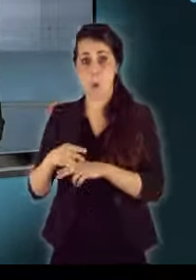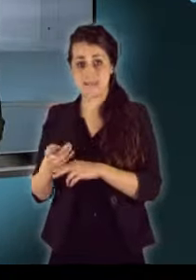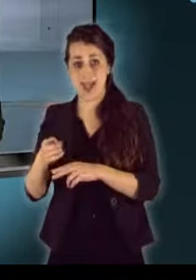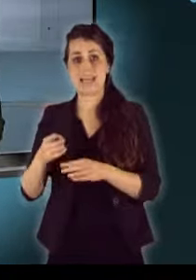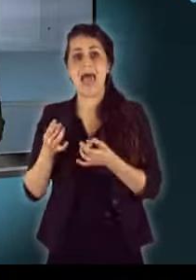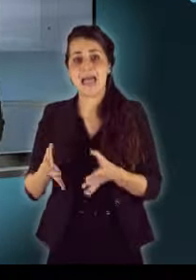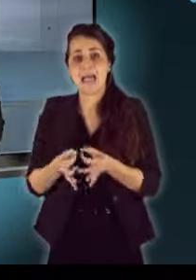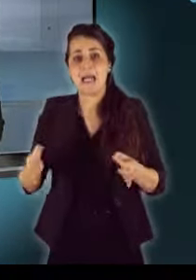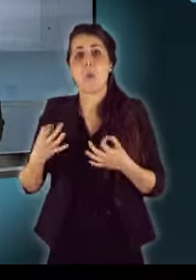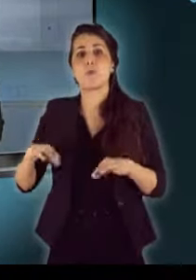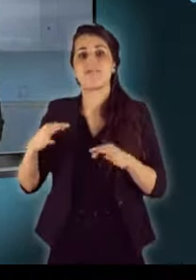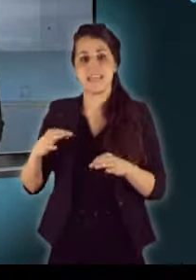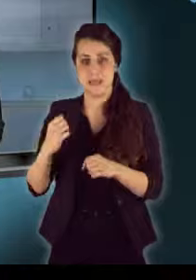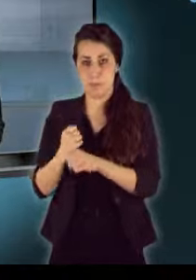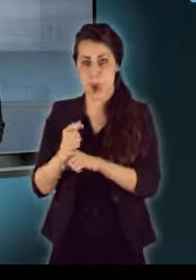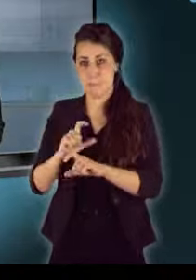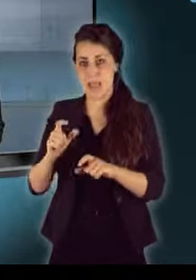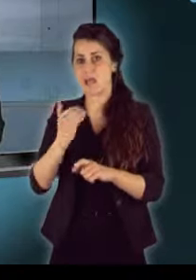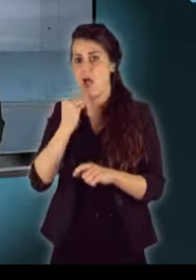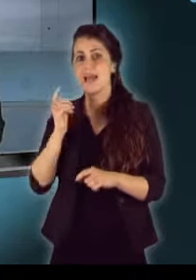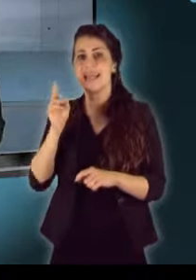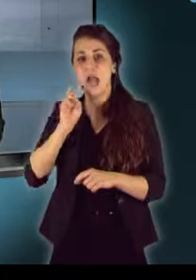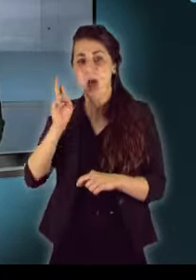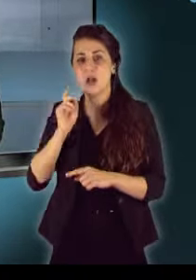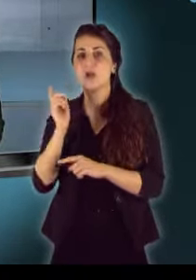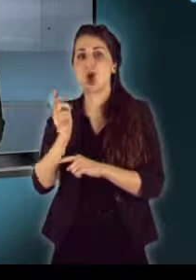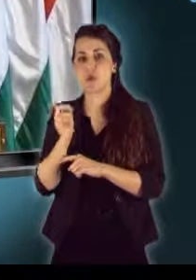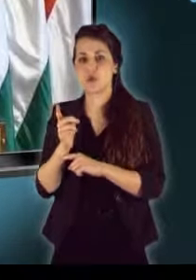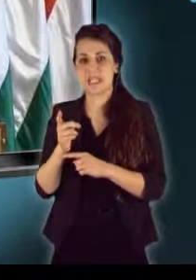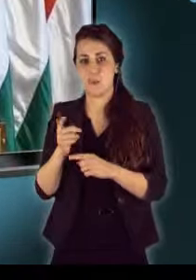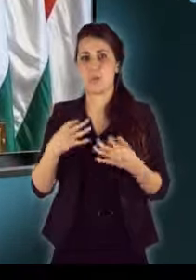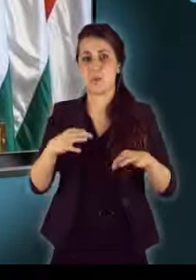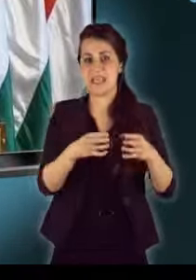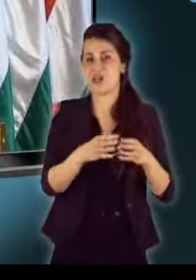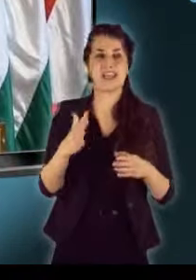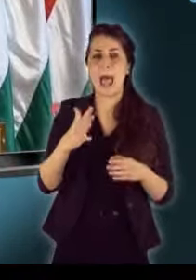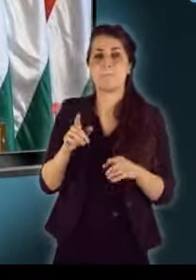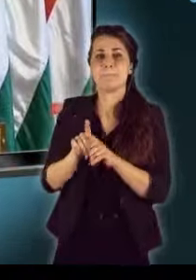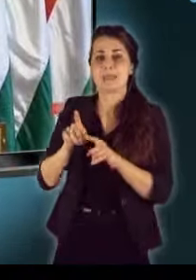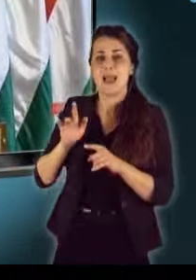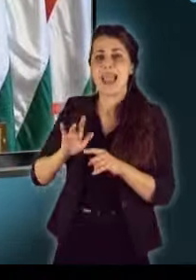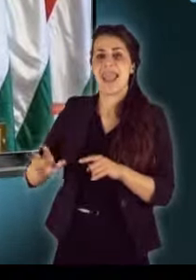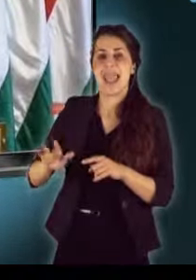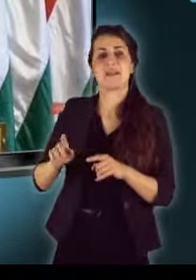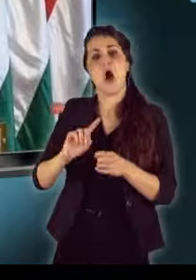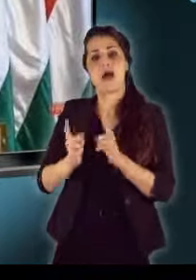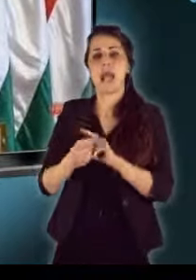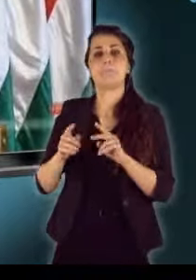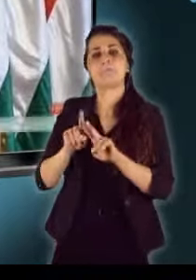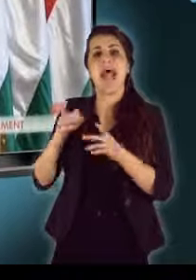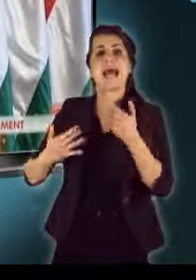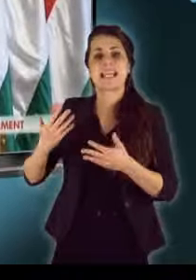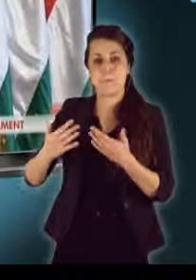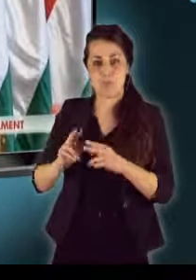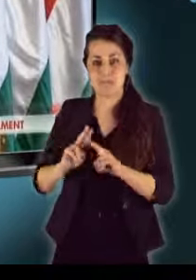nélküli ügyvédi tevékenység miatt hallgatná ki gyanúsítottként az ügyészség. Nem leszámolás, hanem elszámoltatás zajlik, amelyben